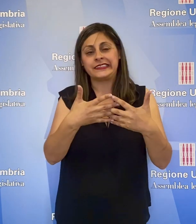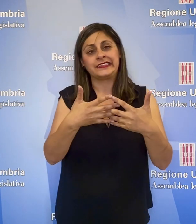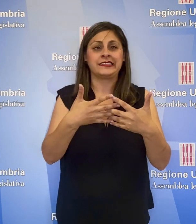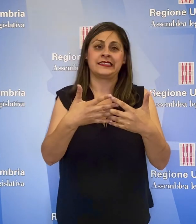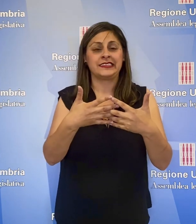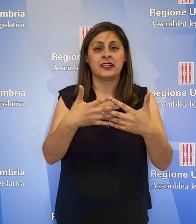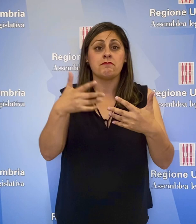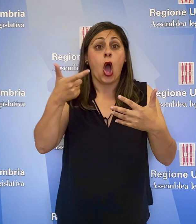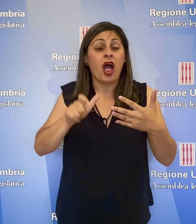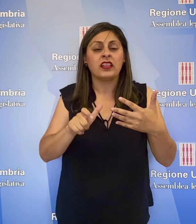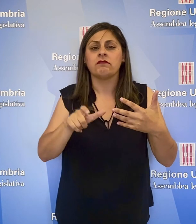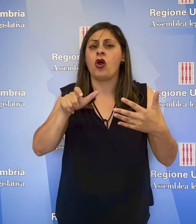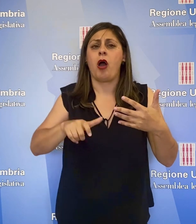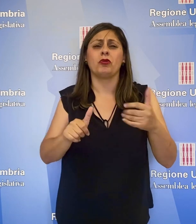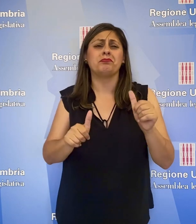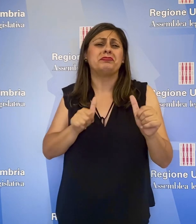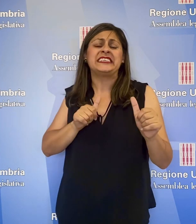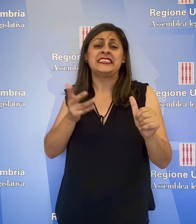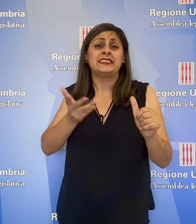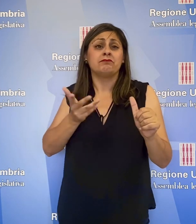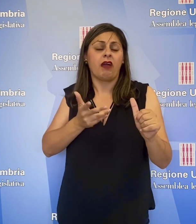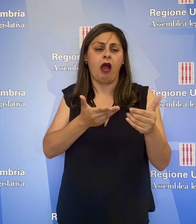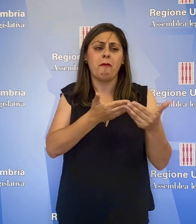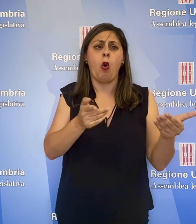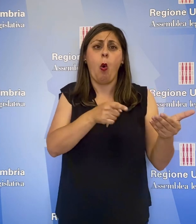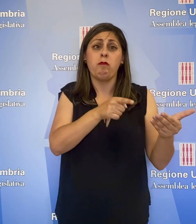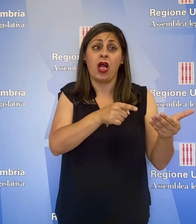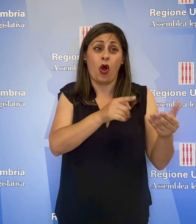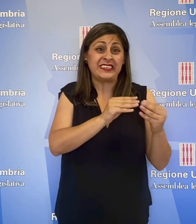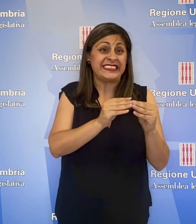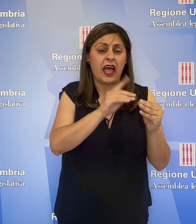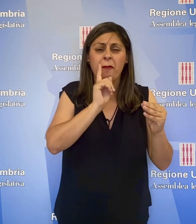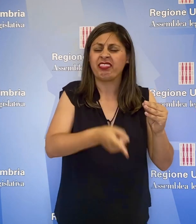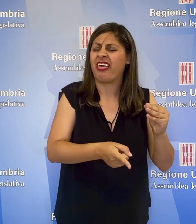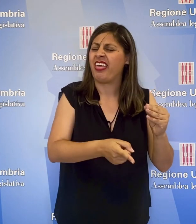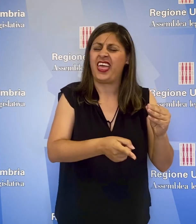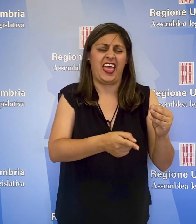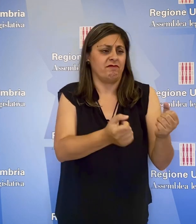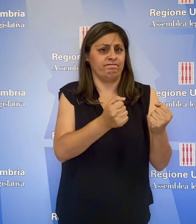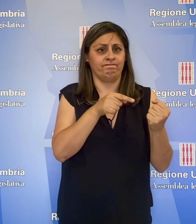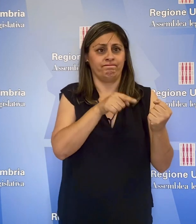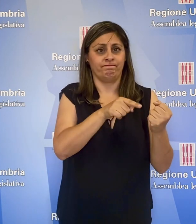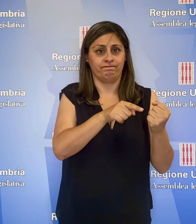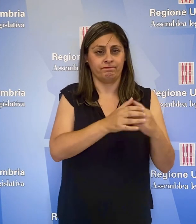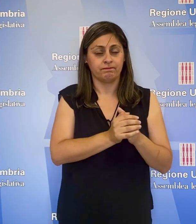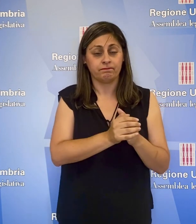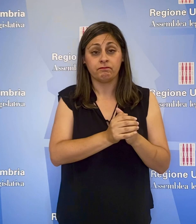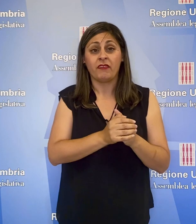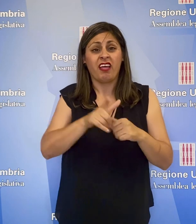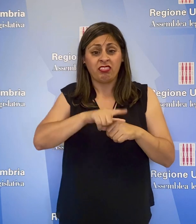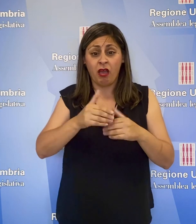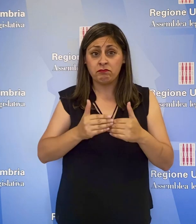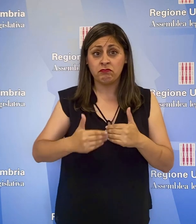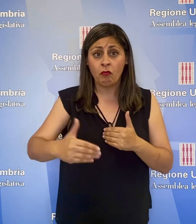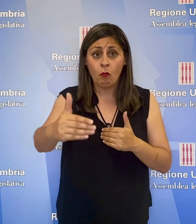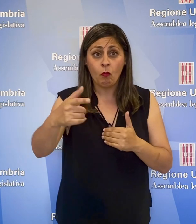privato, che non potrà realizzarsi se prima non verrà rafforzato il sistema pubblico. Sul lungo periodo questa legge è stata